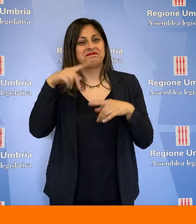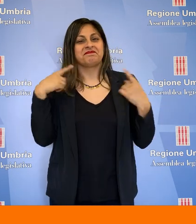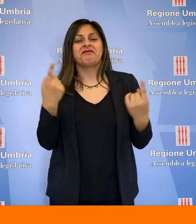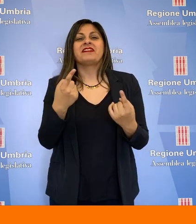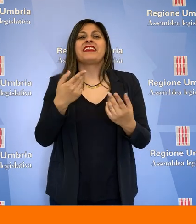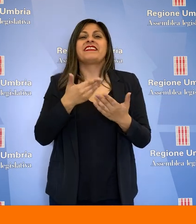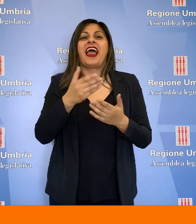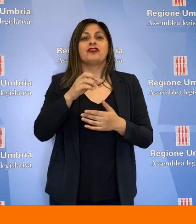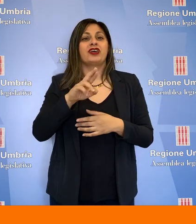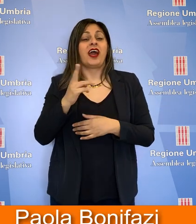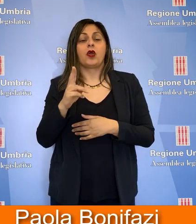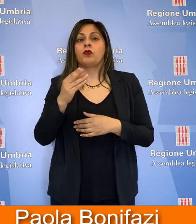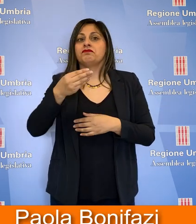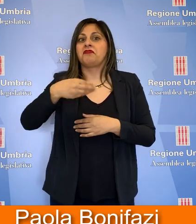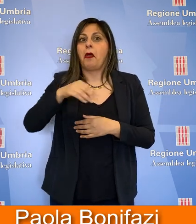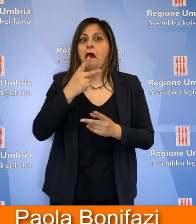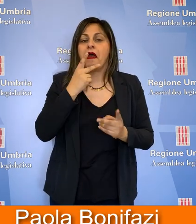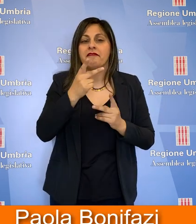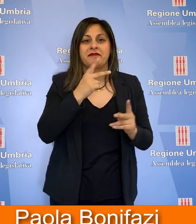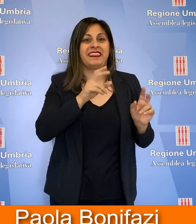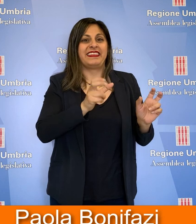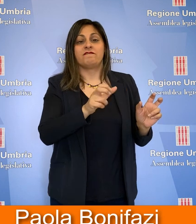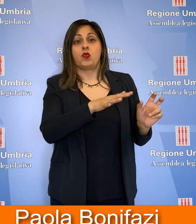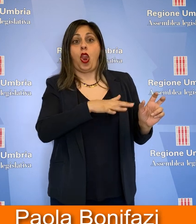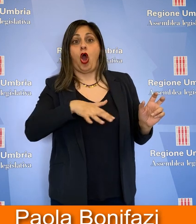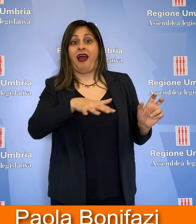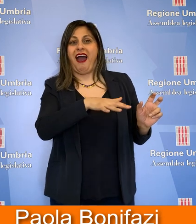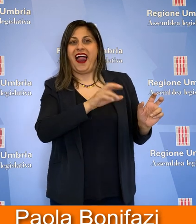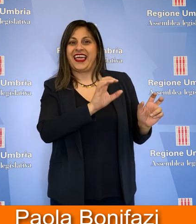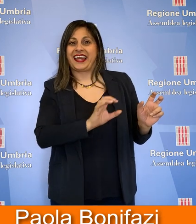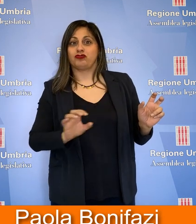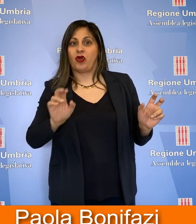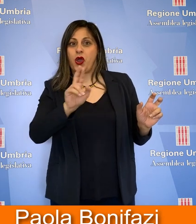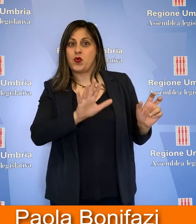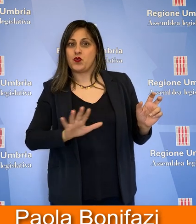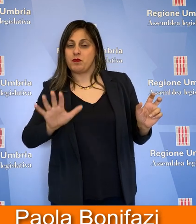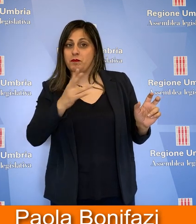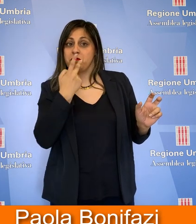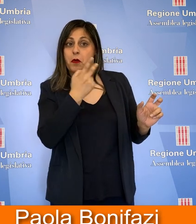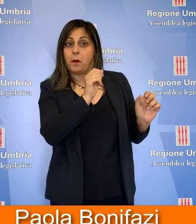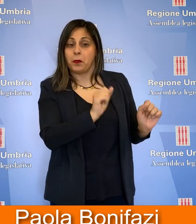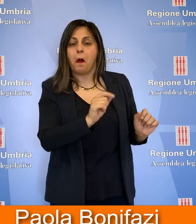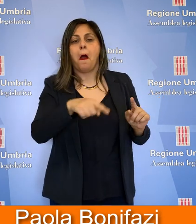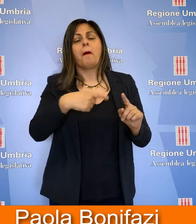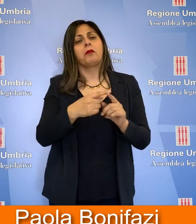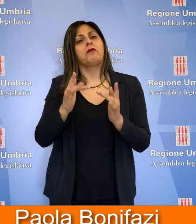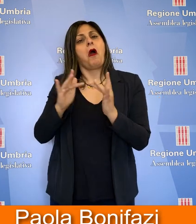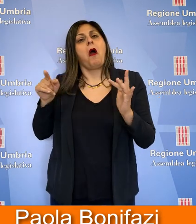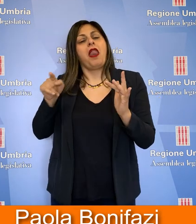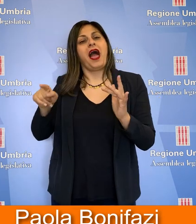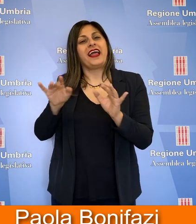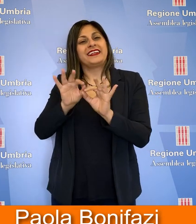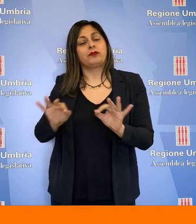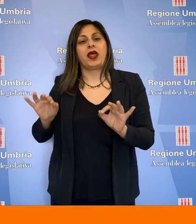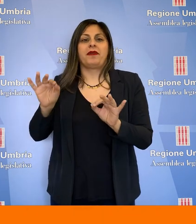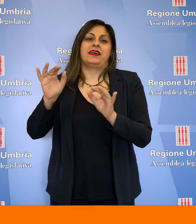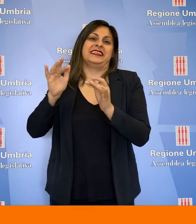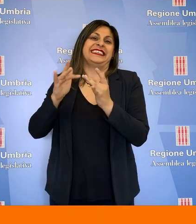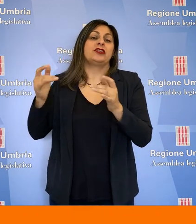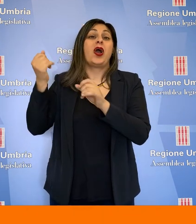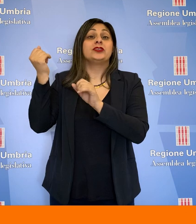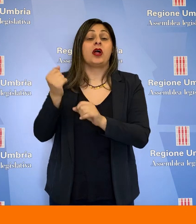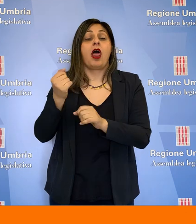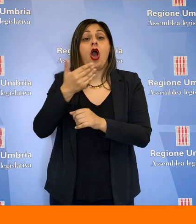TeleCRU va in onda sulle emittenti televisive locali della Regione Umbria è disponibile in rete sul sito